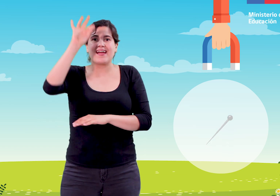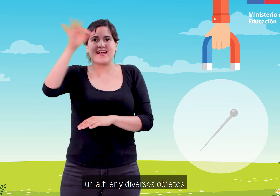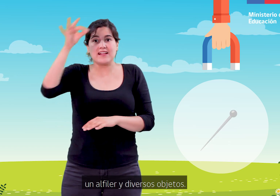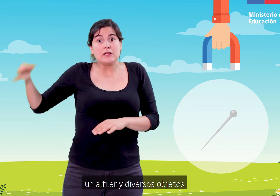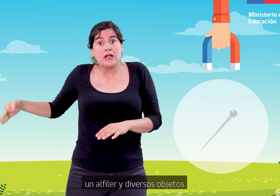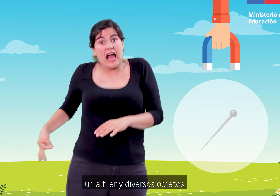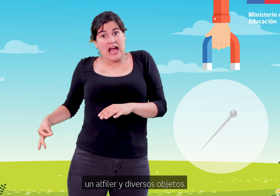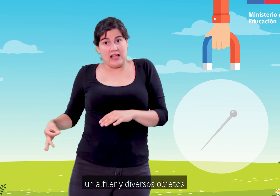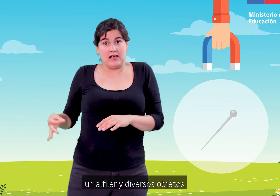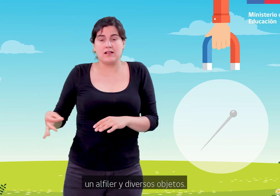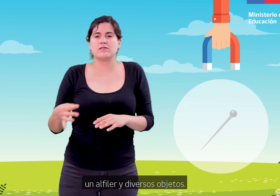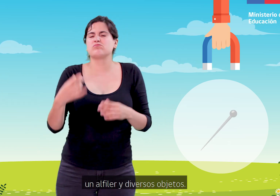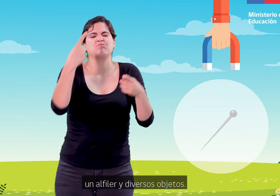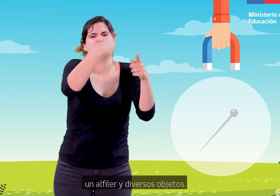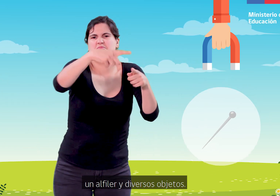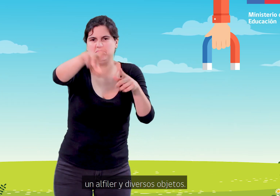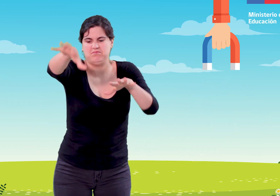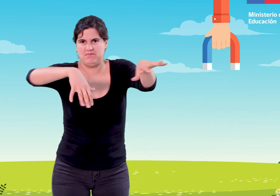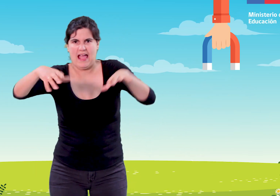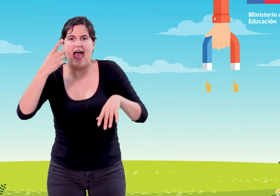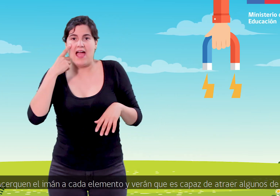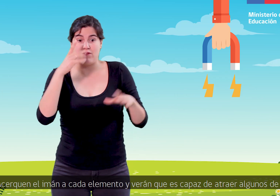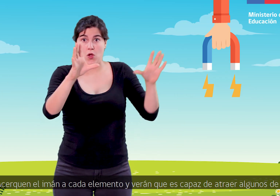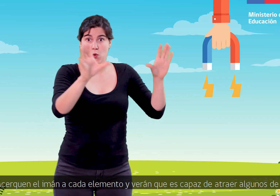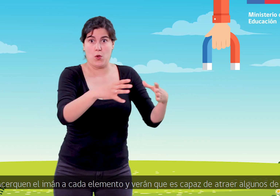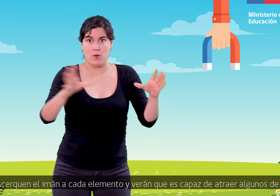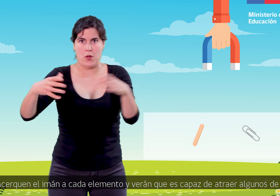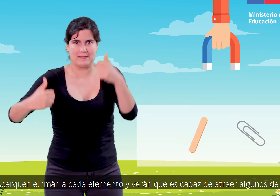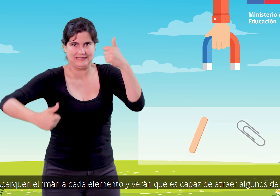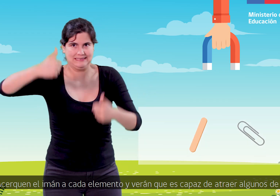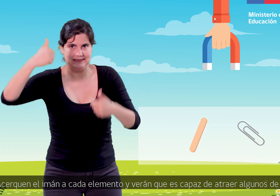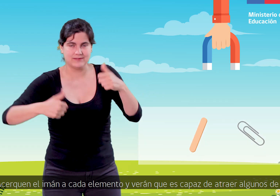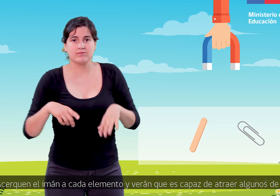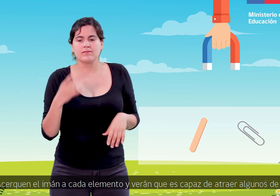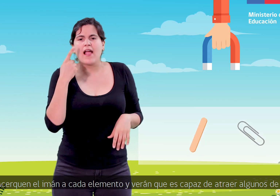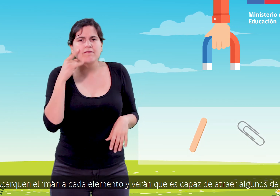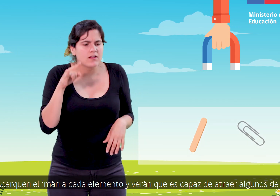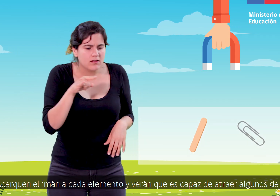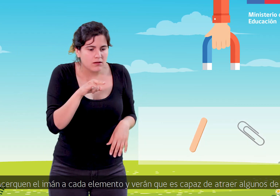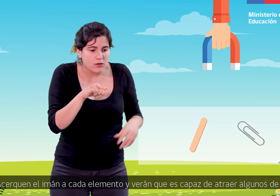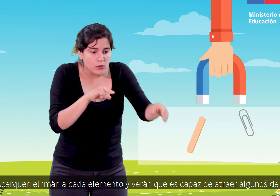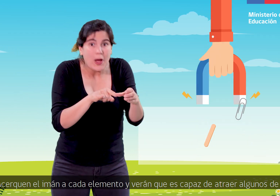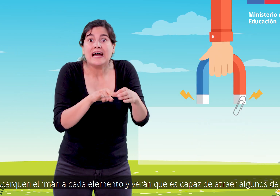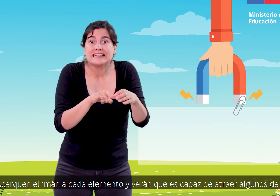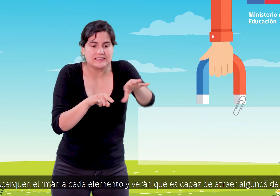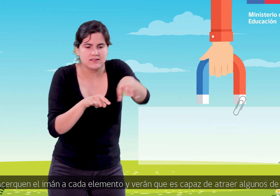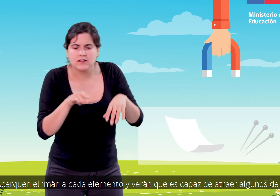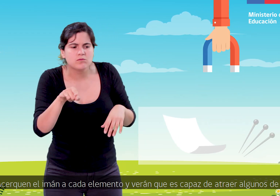un alfiler y diversos objetos. Acerquen el imán a cada elemento y verán que es capaz de atraer algunos